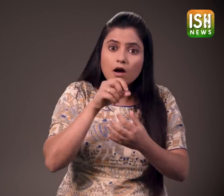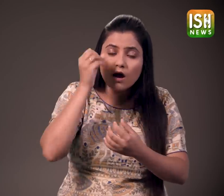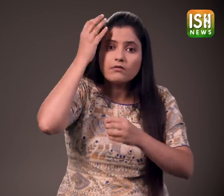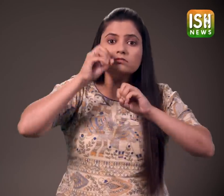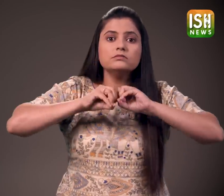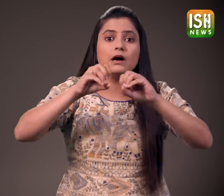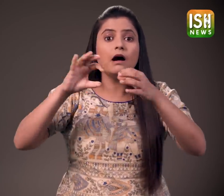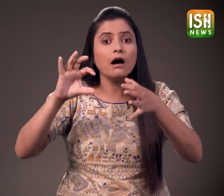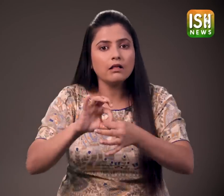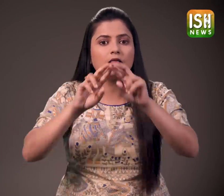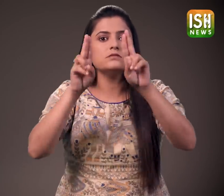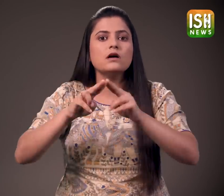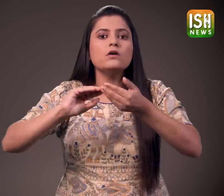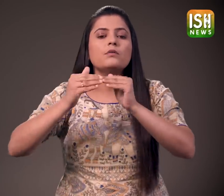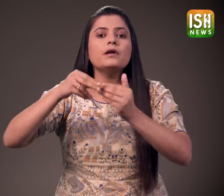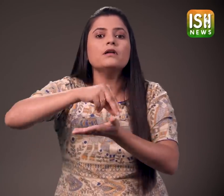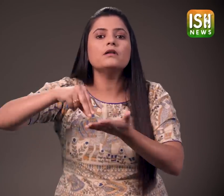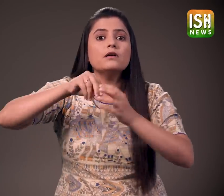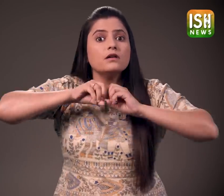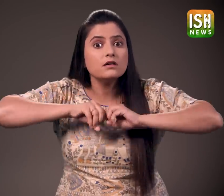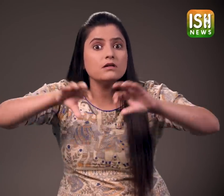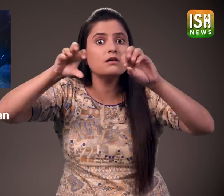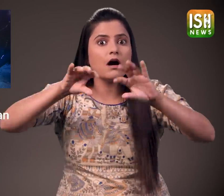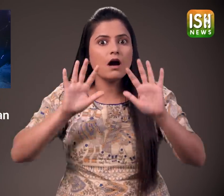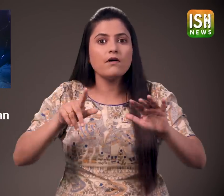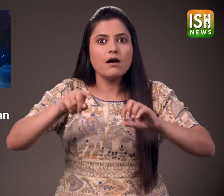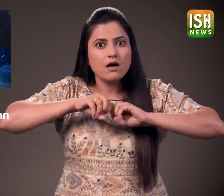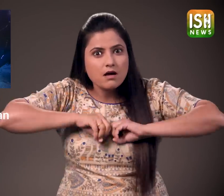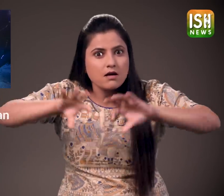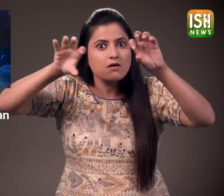जह प्रतियोगिता के बारे में जागरुपता फैलाने के लिए किया गया है